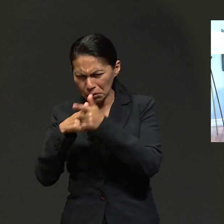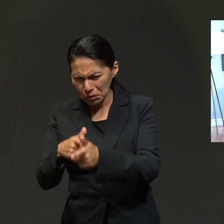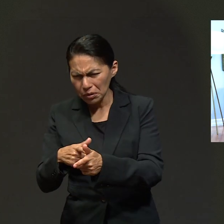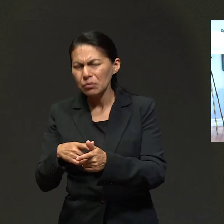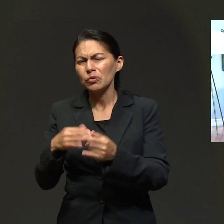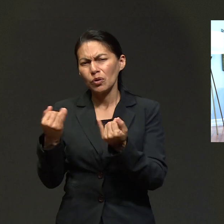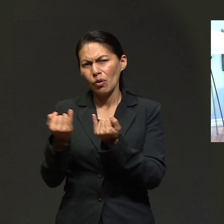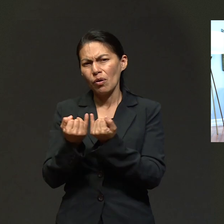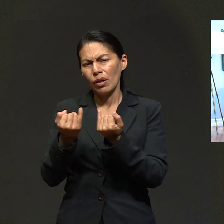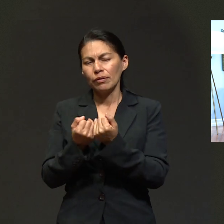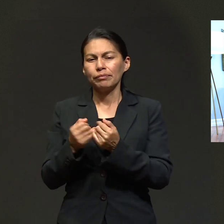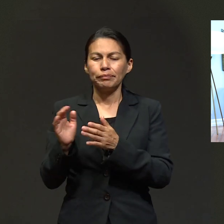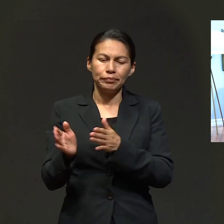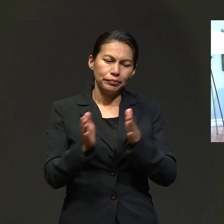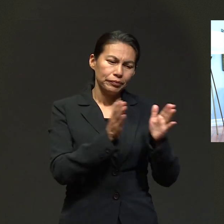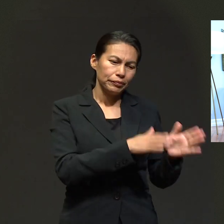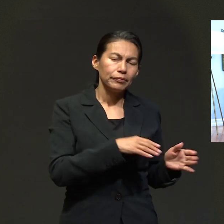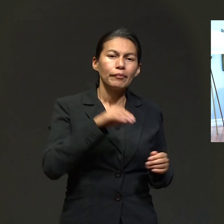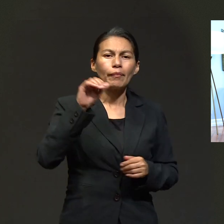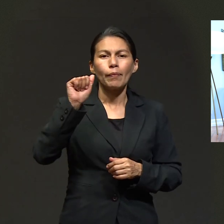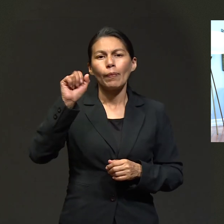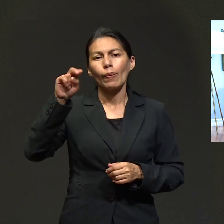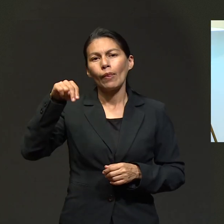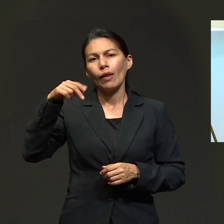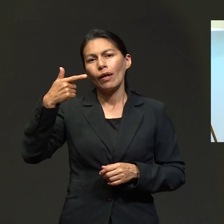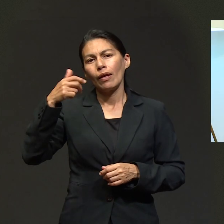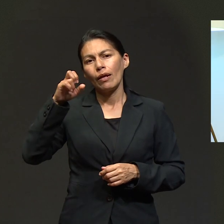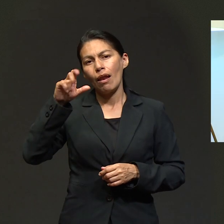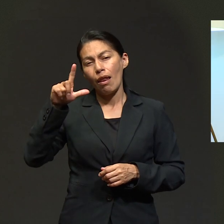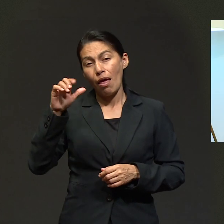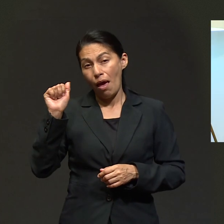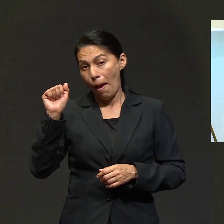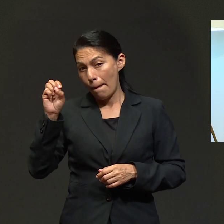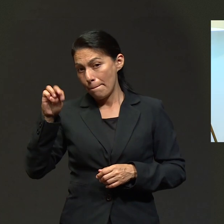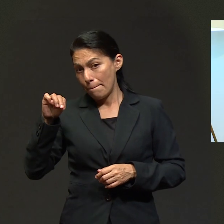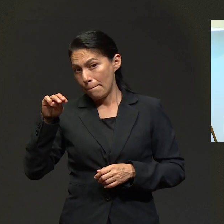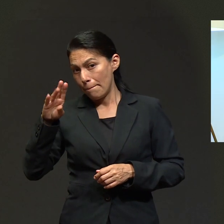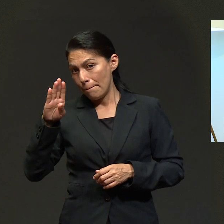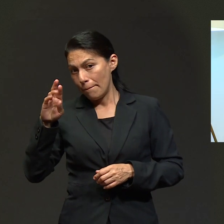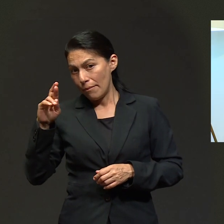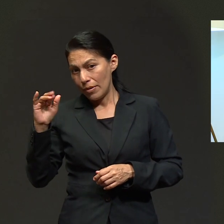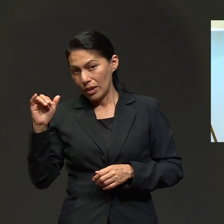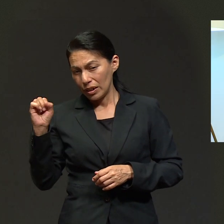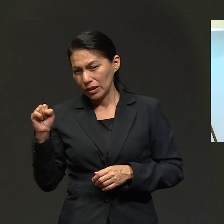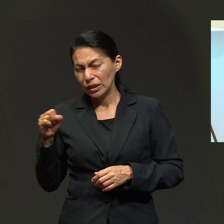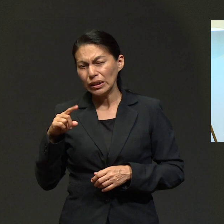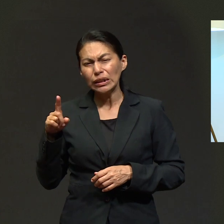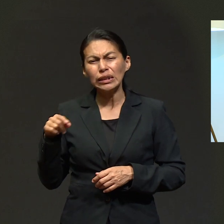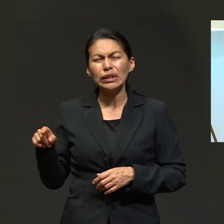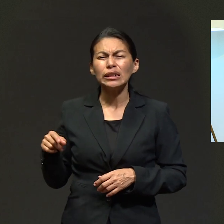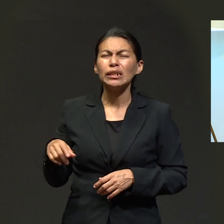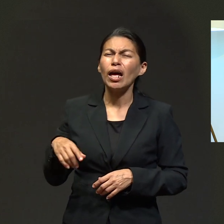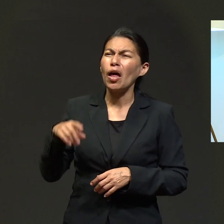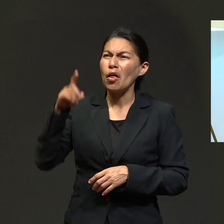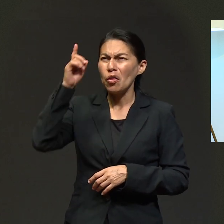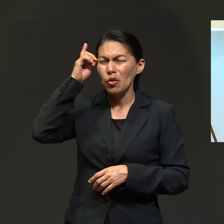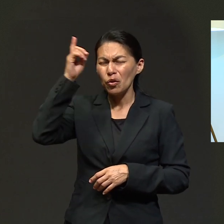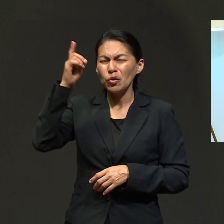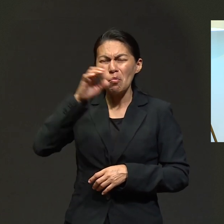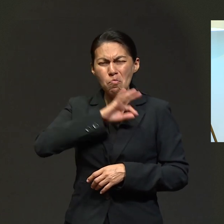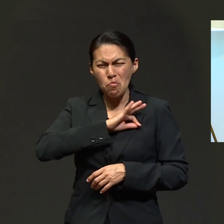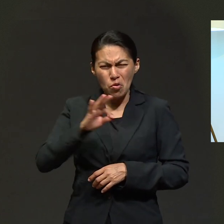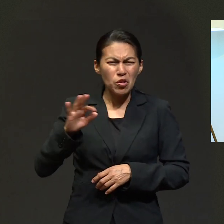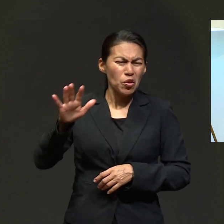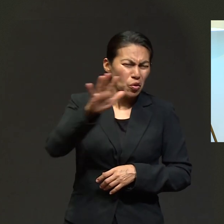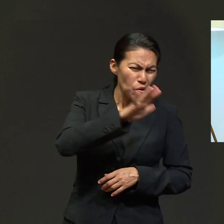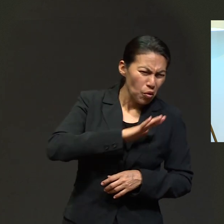Ambriz, buenas noches. Qué bonito testimonio. Para Dios nada es imposible. Amén. Amén. Pido oración